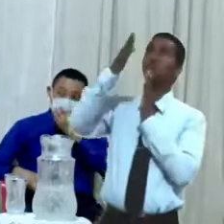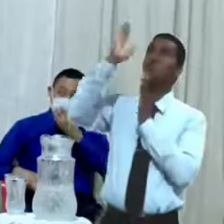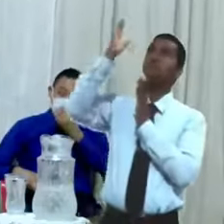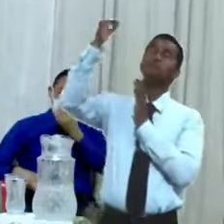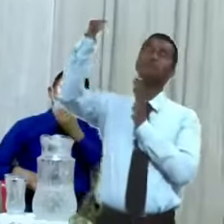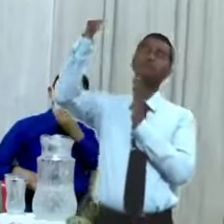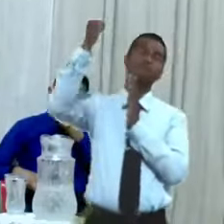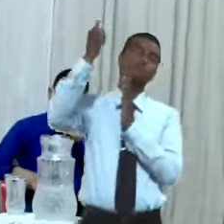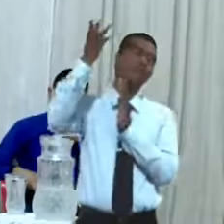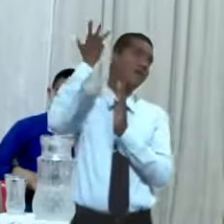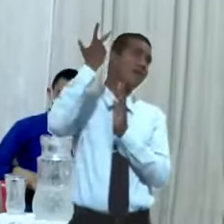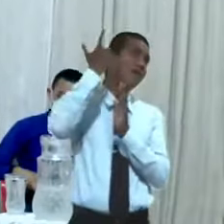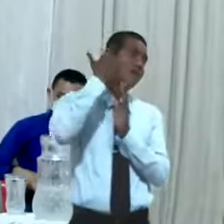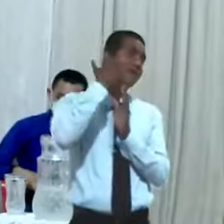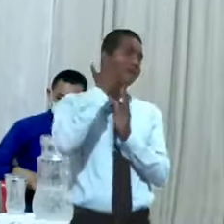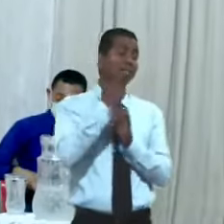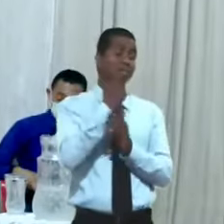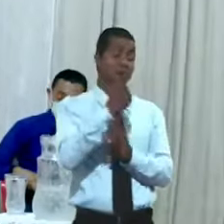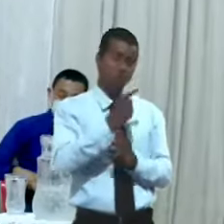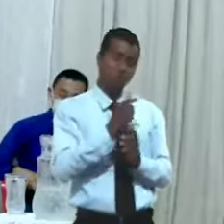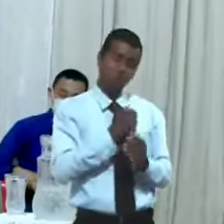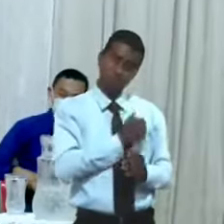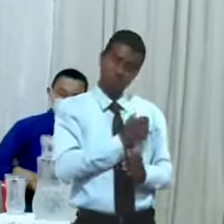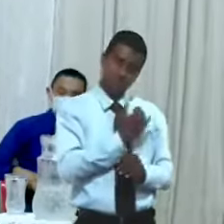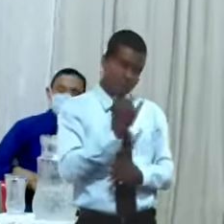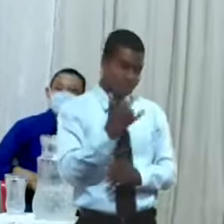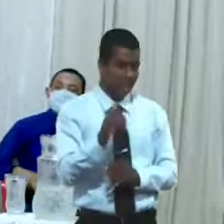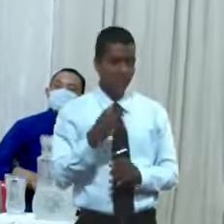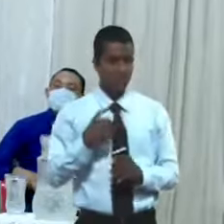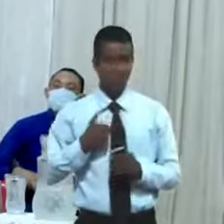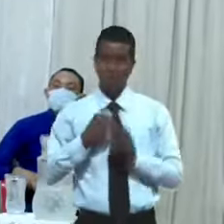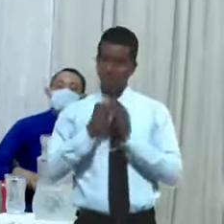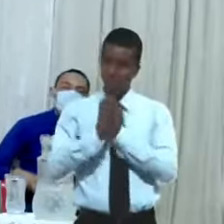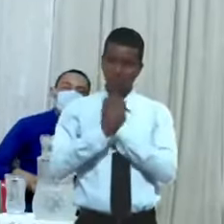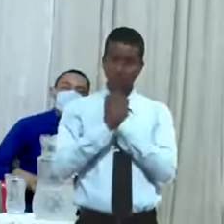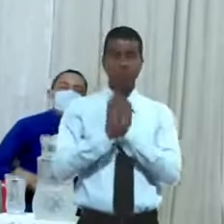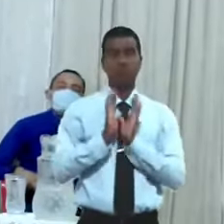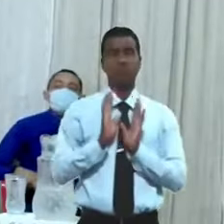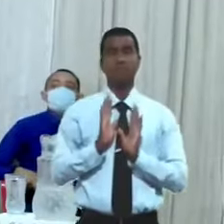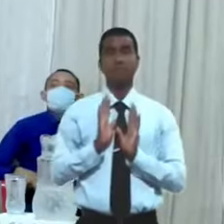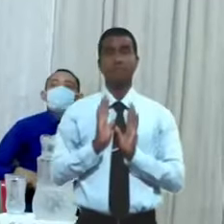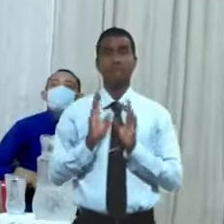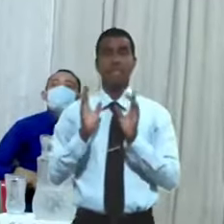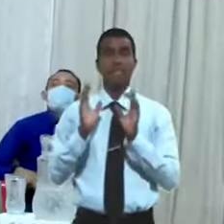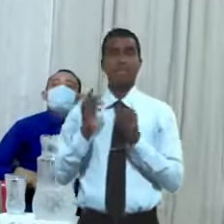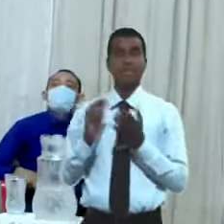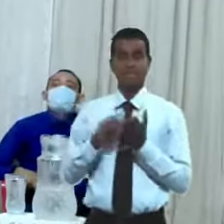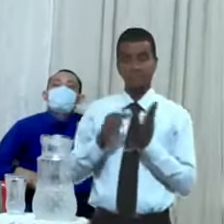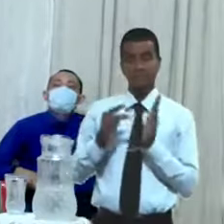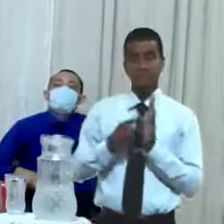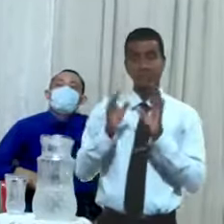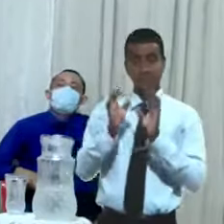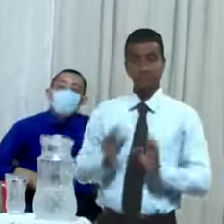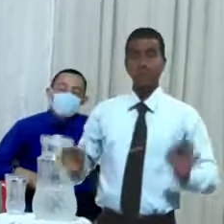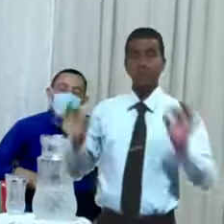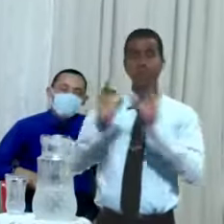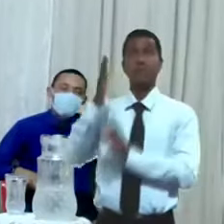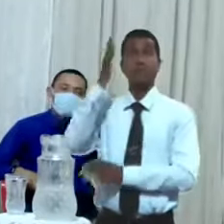Así que es importante saber que Dios sí escucha la oración.